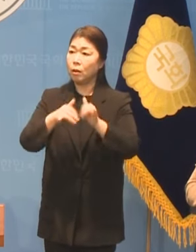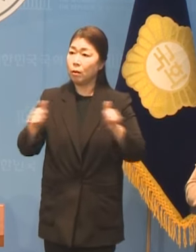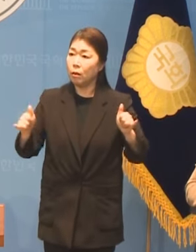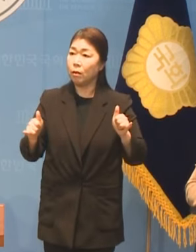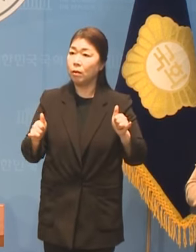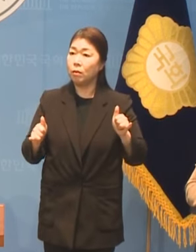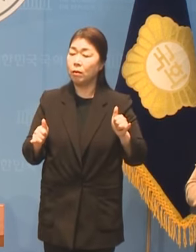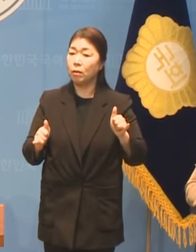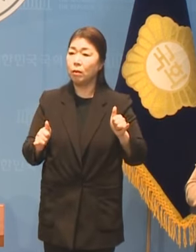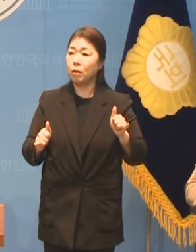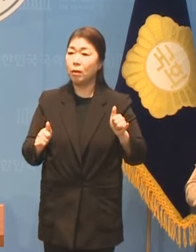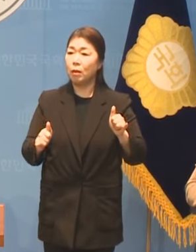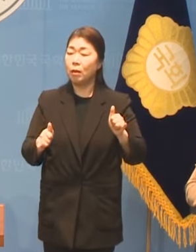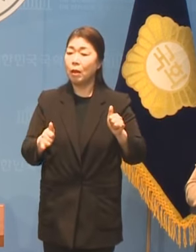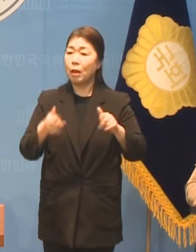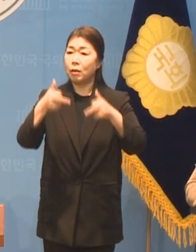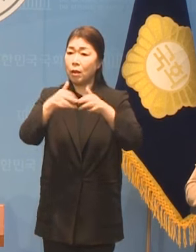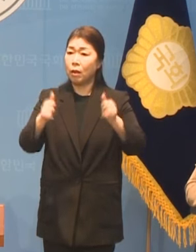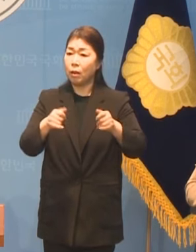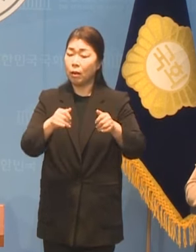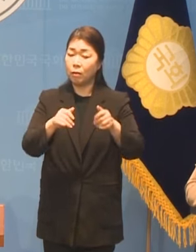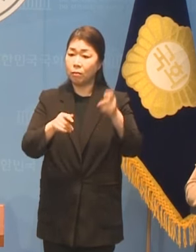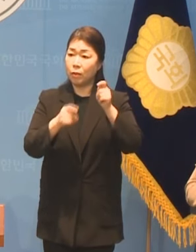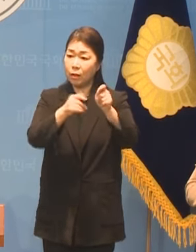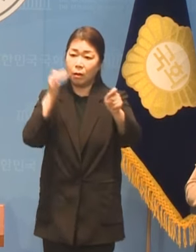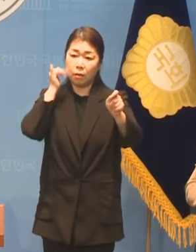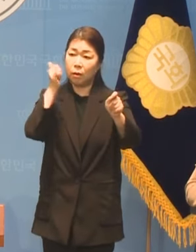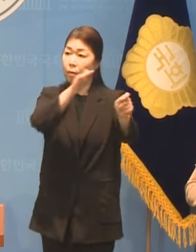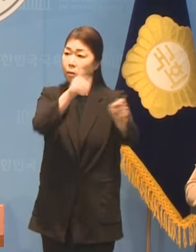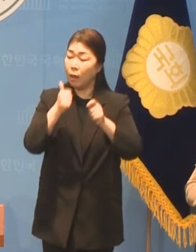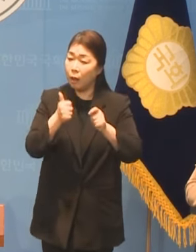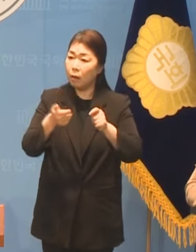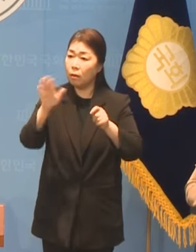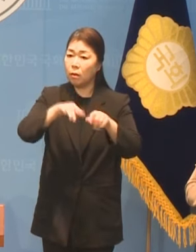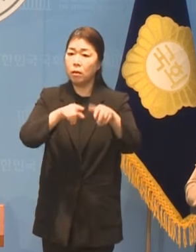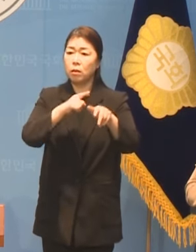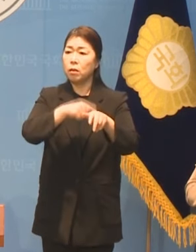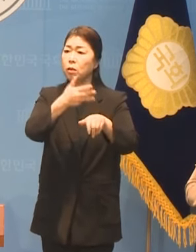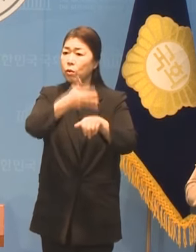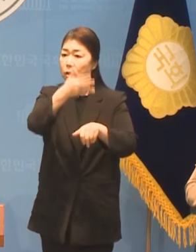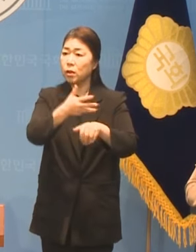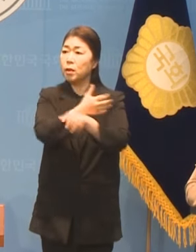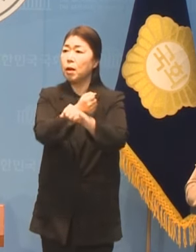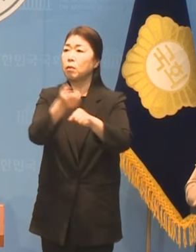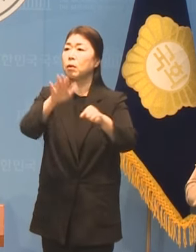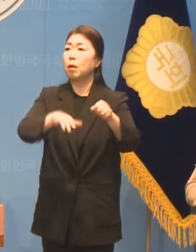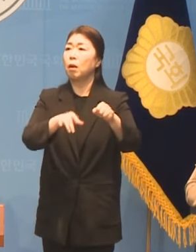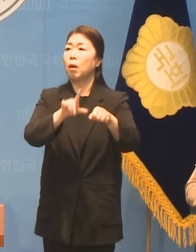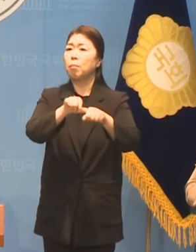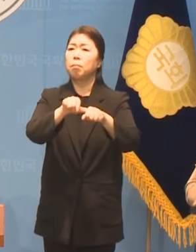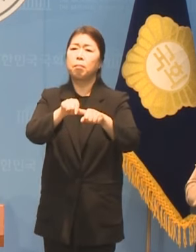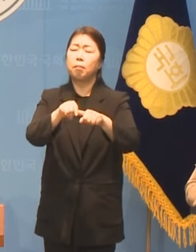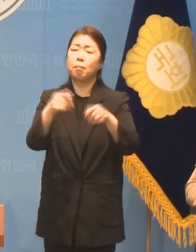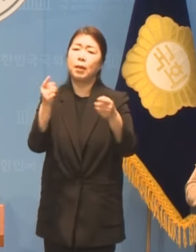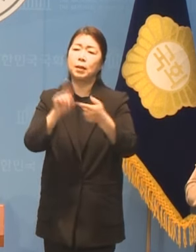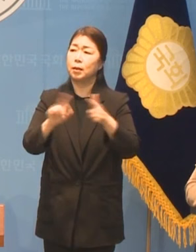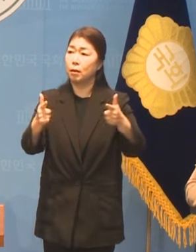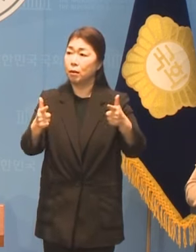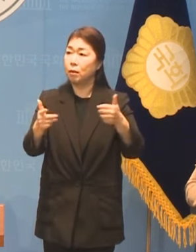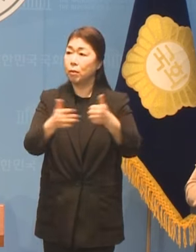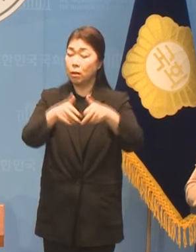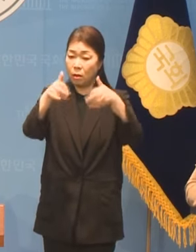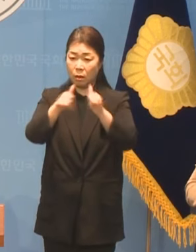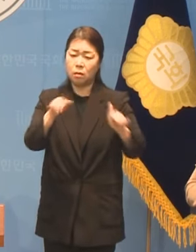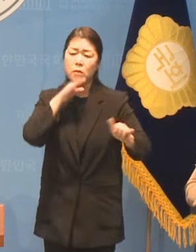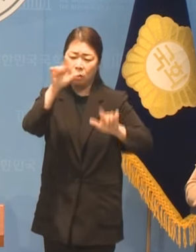콜택시를 예약했음에도 불구하고 10시 반까지 도착하기가 좀 어려운 상황이었습니다 이것이 저는 장애인의